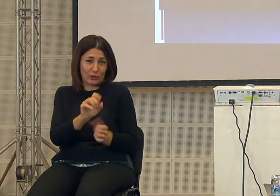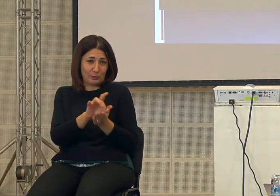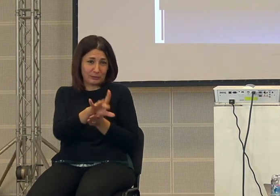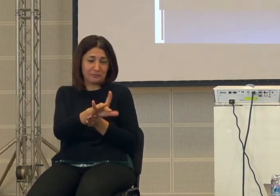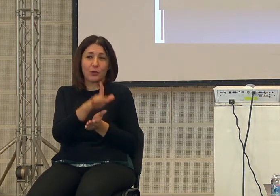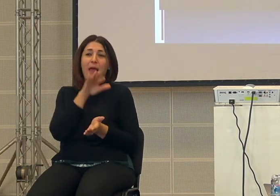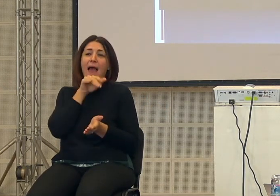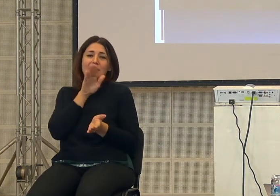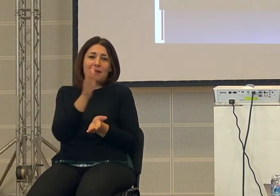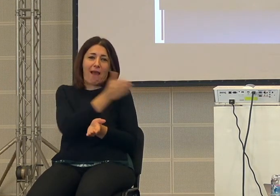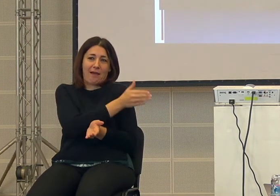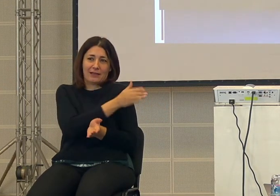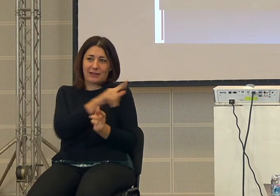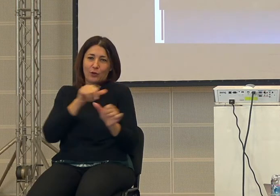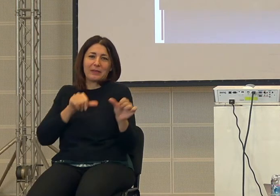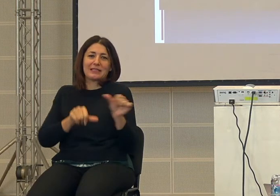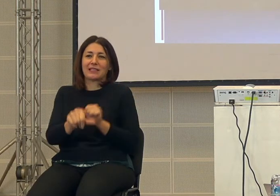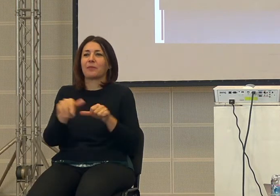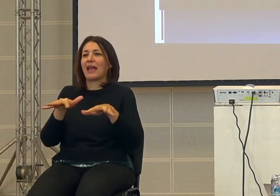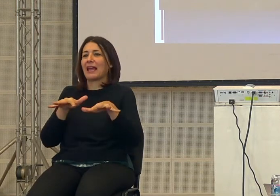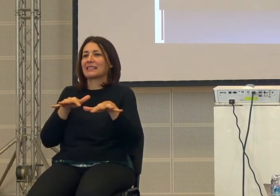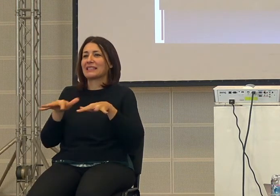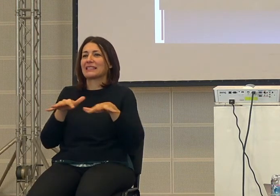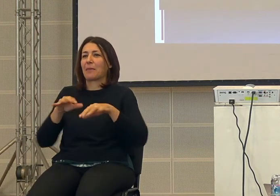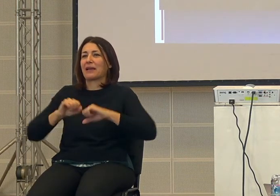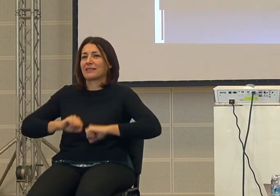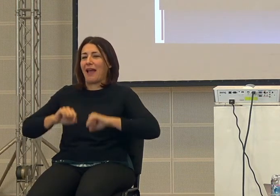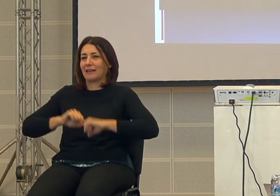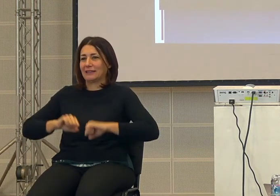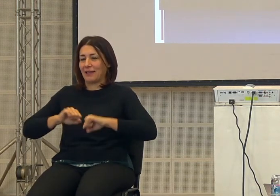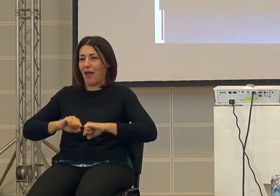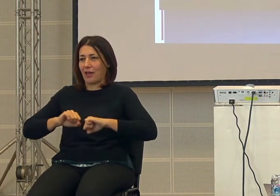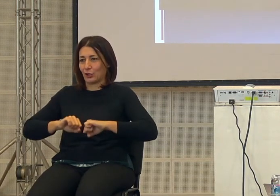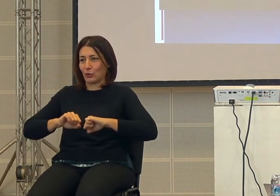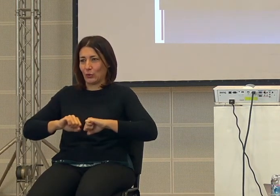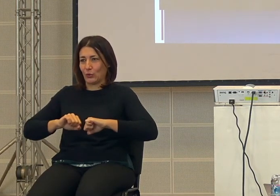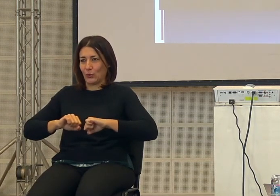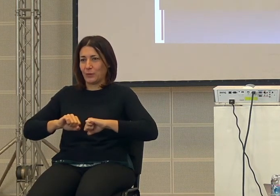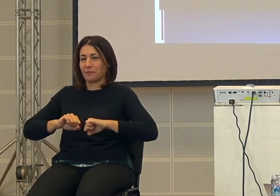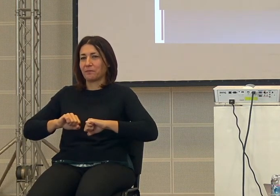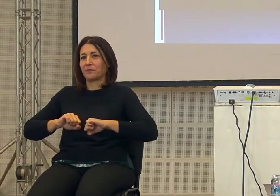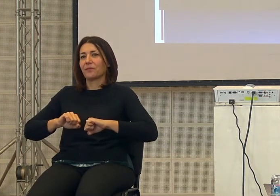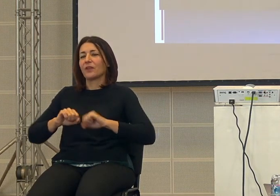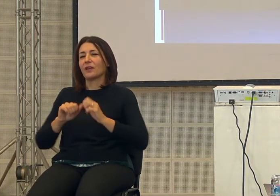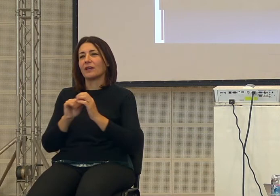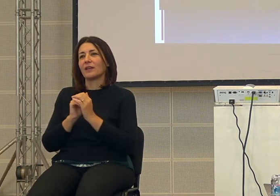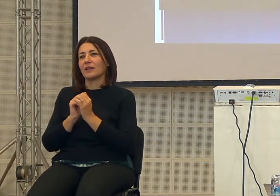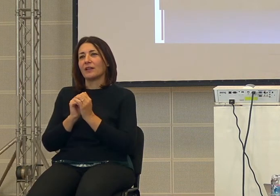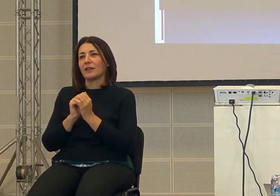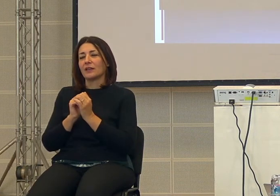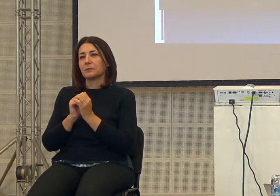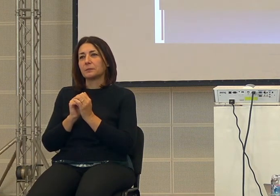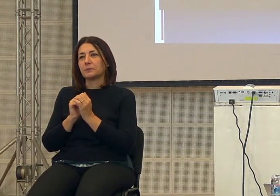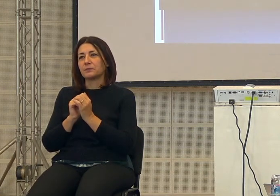anziani era il sistema sanitario perché lì non era non c'era la medicina moderna quindi ma ed